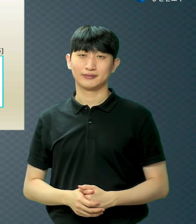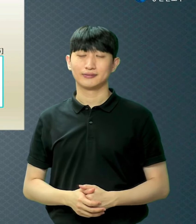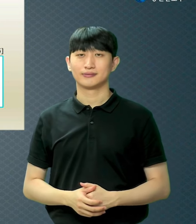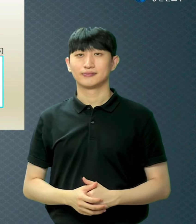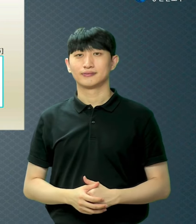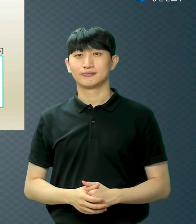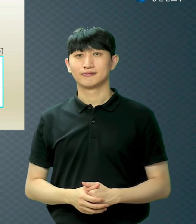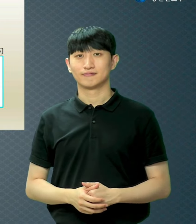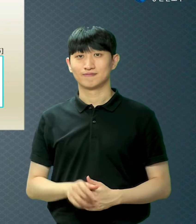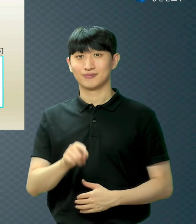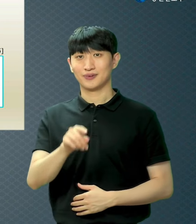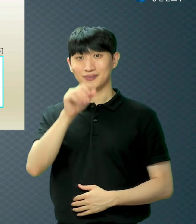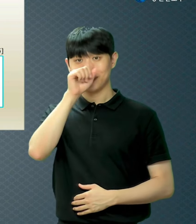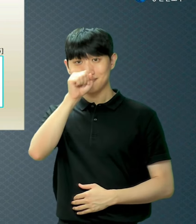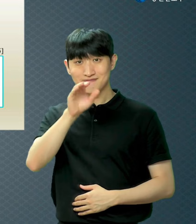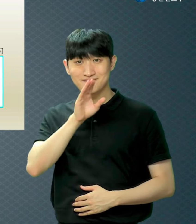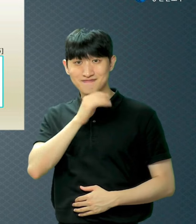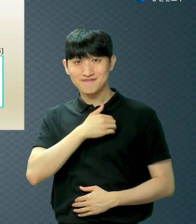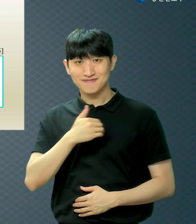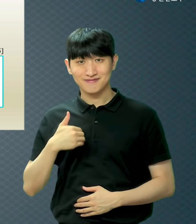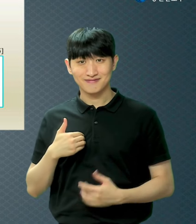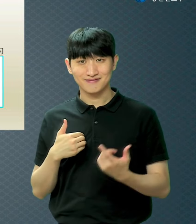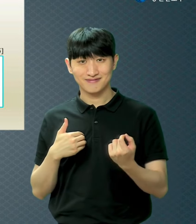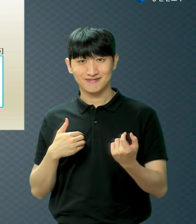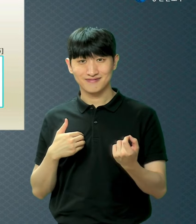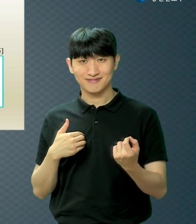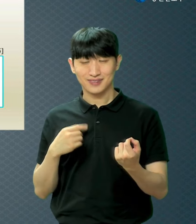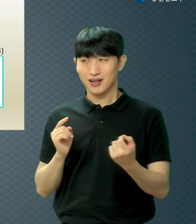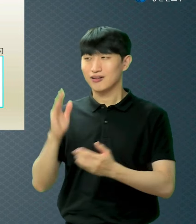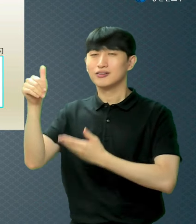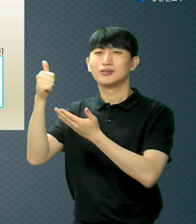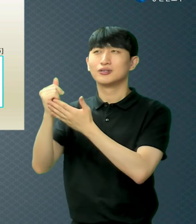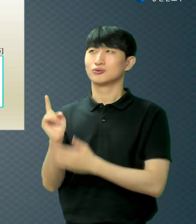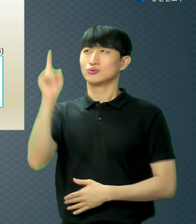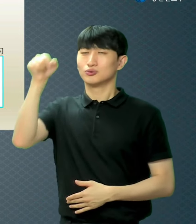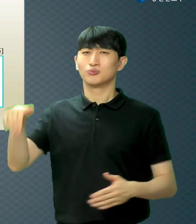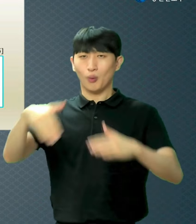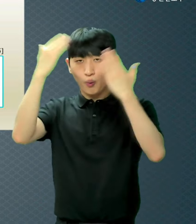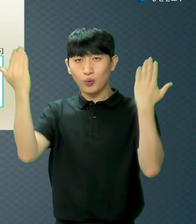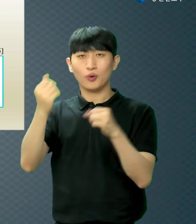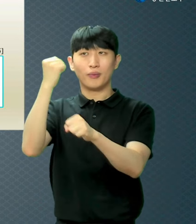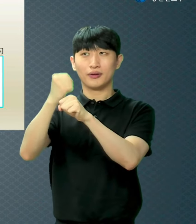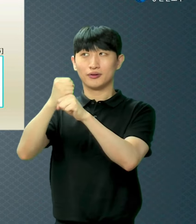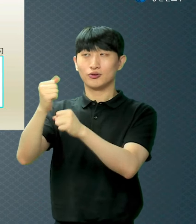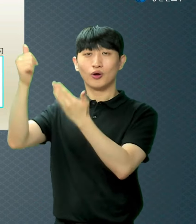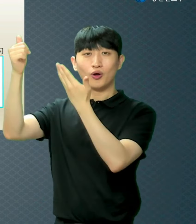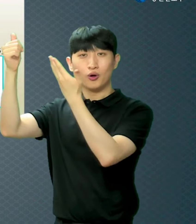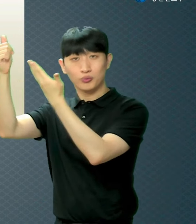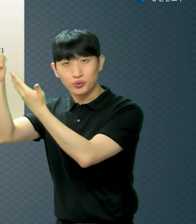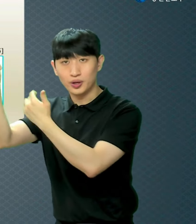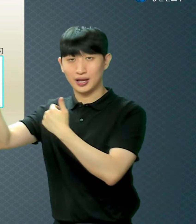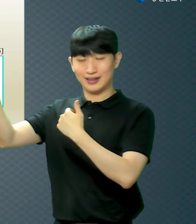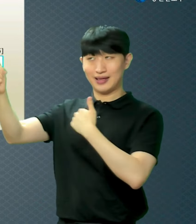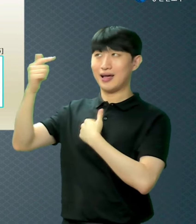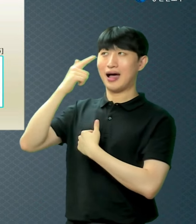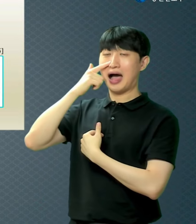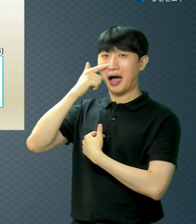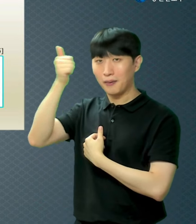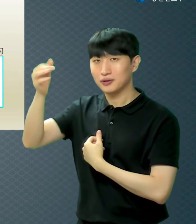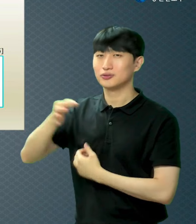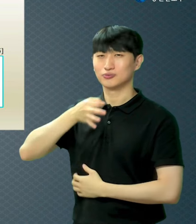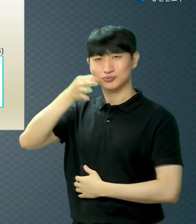멋지지 않아요? 우주만물을 창조하신 하나님을 아버지라고 부를 수 있다는 게 놀랍지 않습니까?